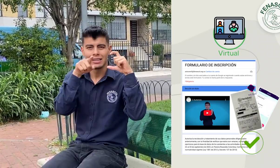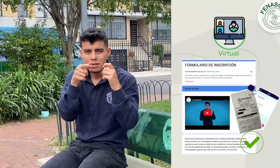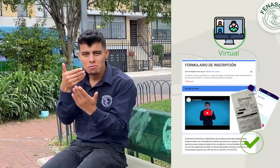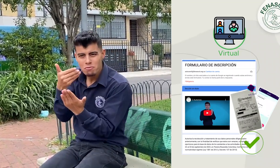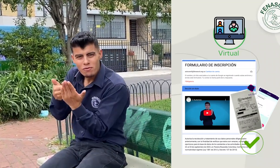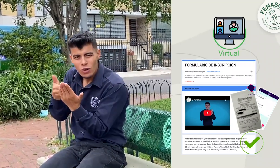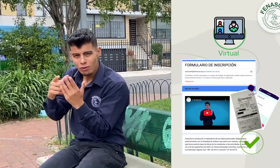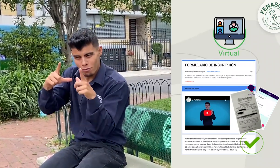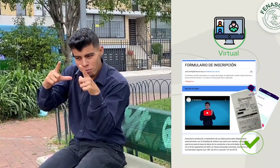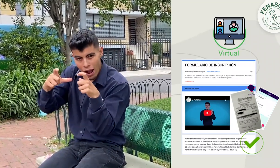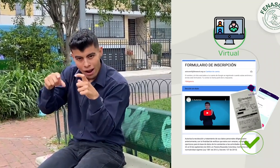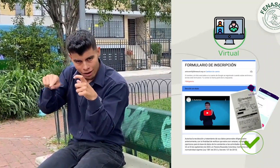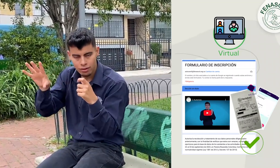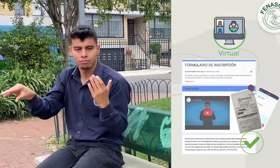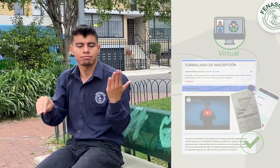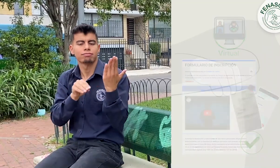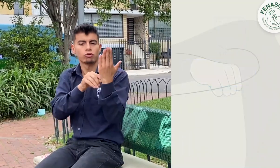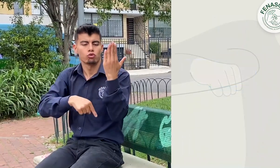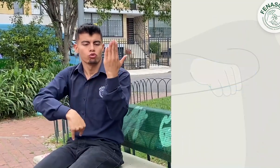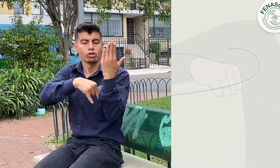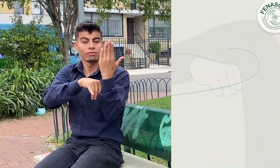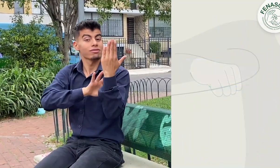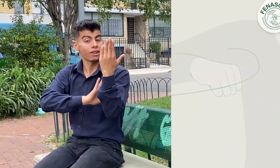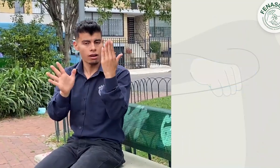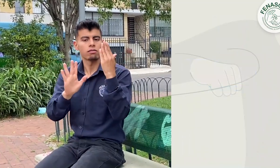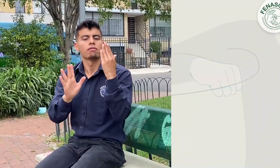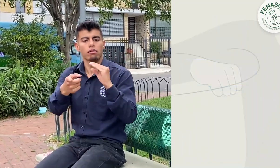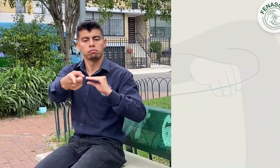o pantallazo del comprobante de pago. Y por último le das a enviar.